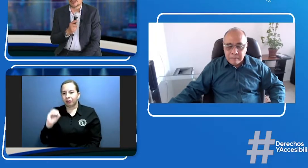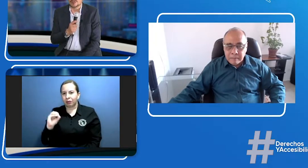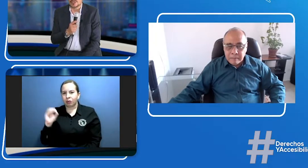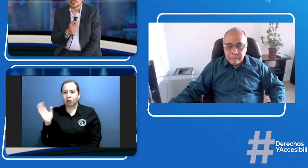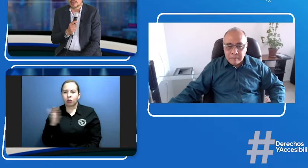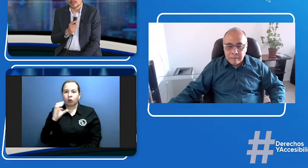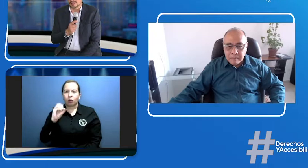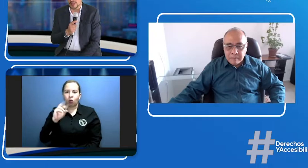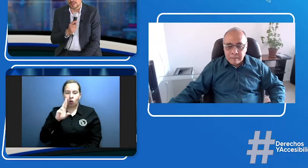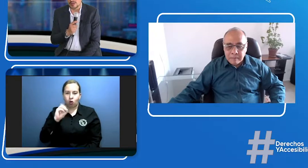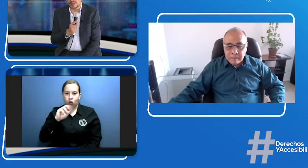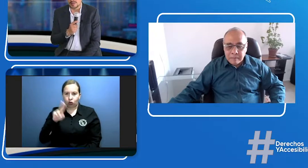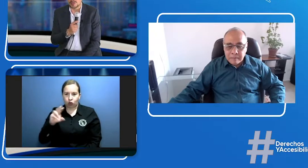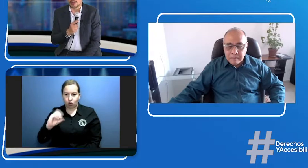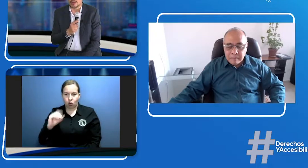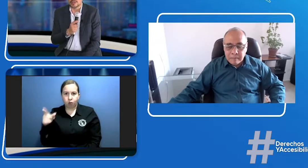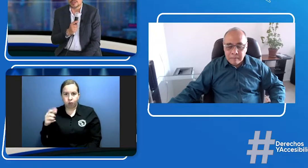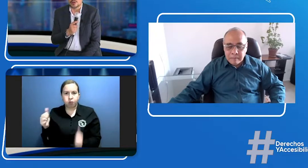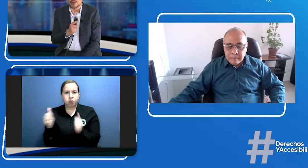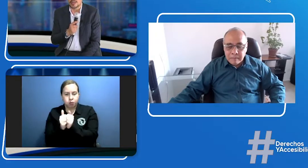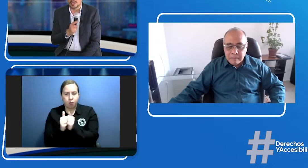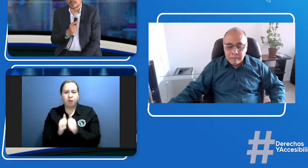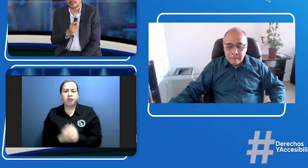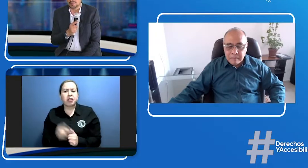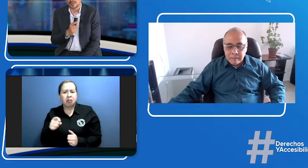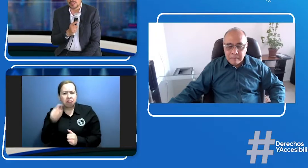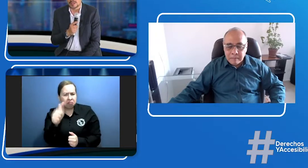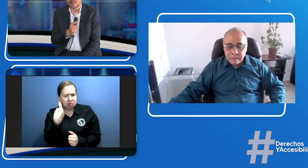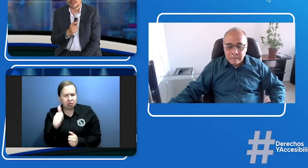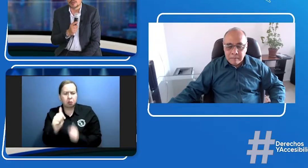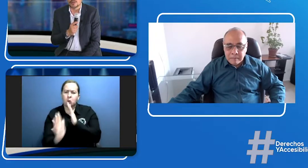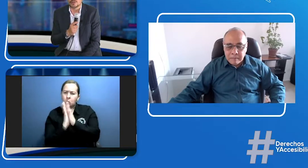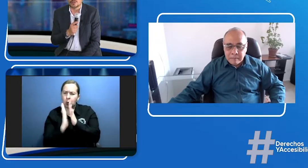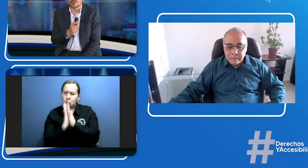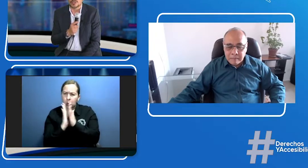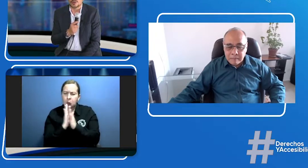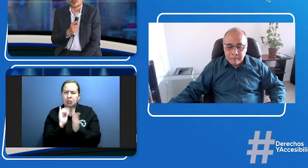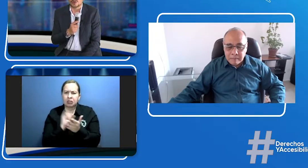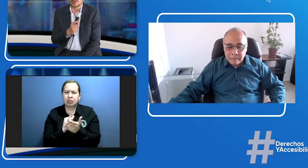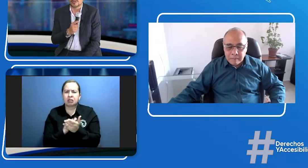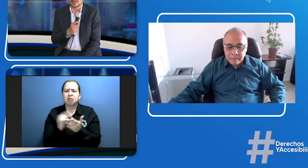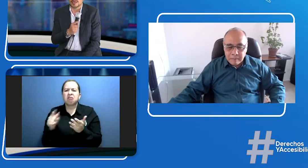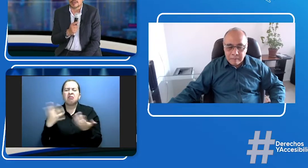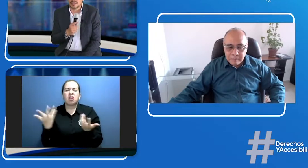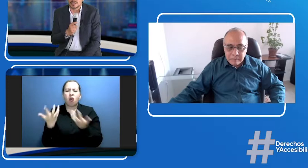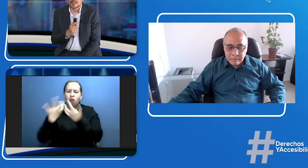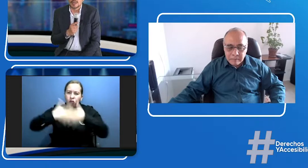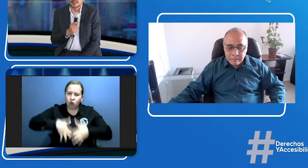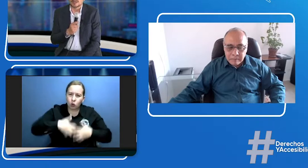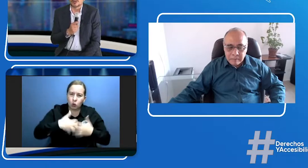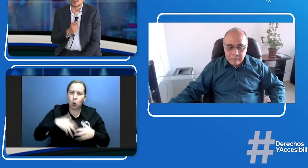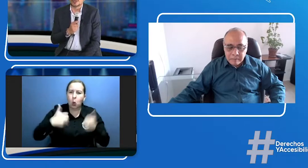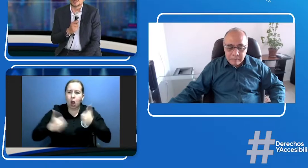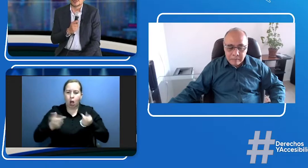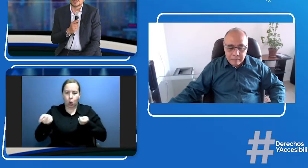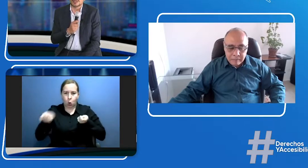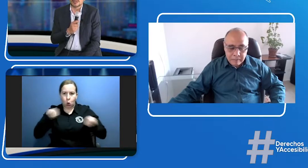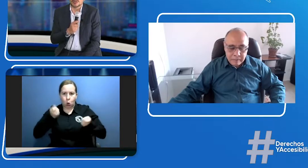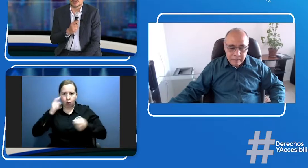allí es parte de lo que mencionabas ahora, que son funciones de control y vigilancia de los contenidos emitidos en la